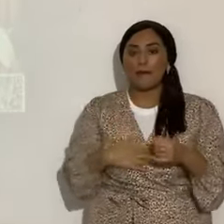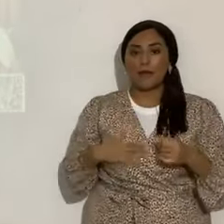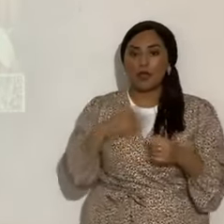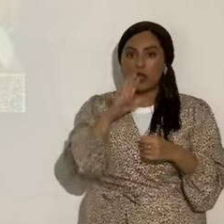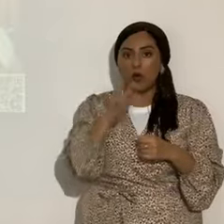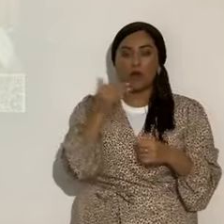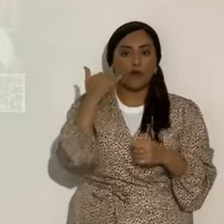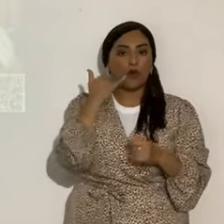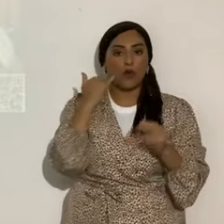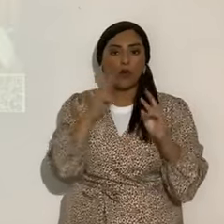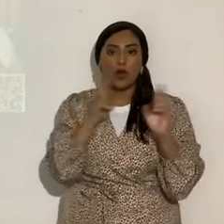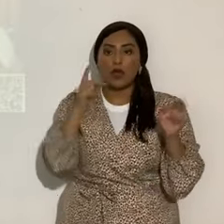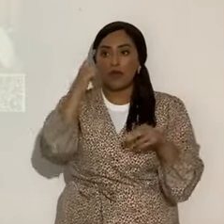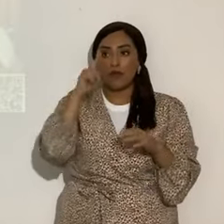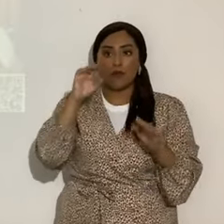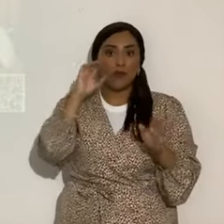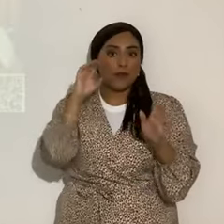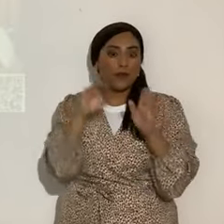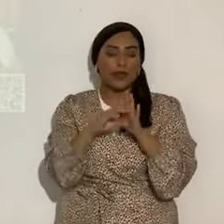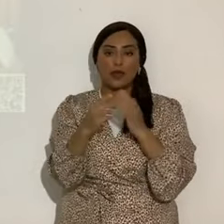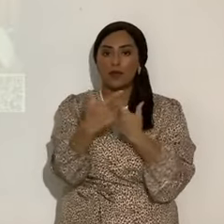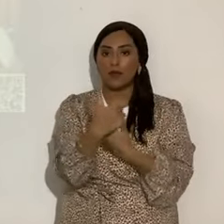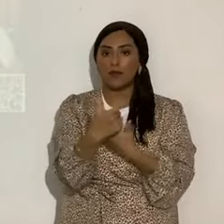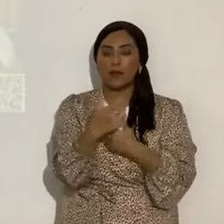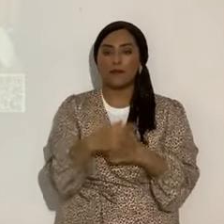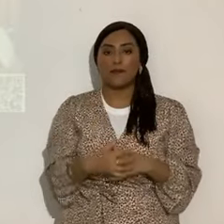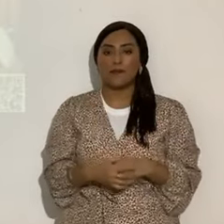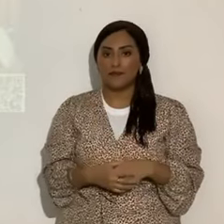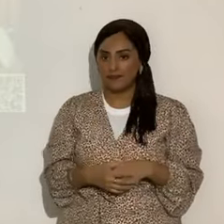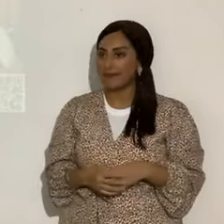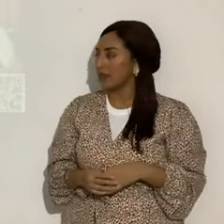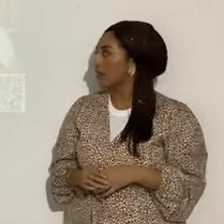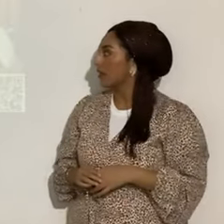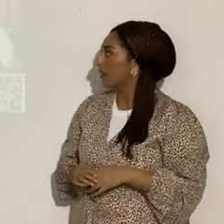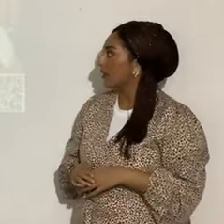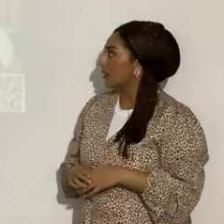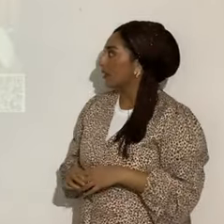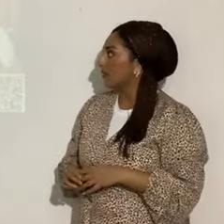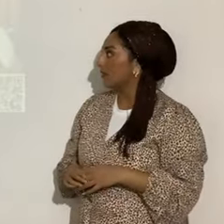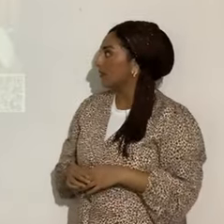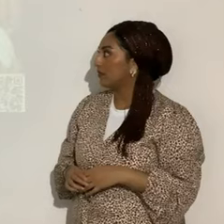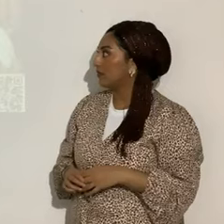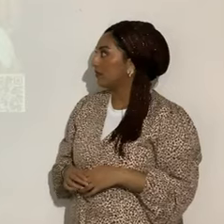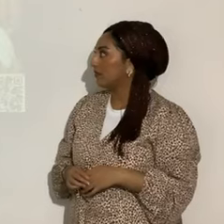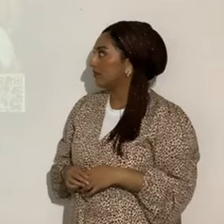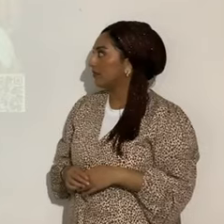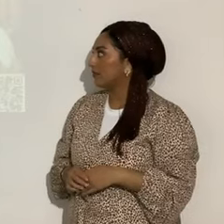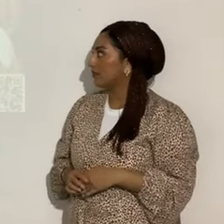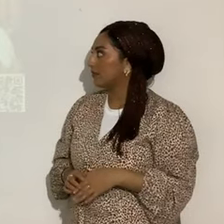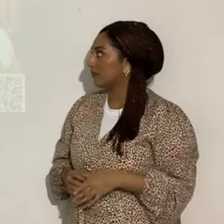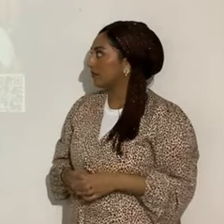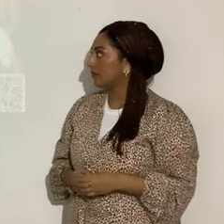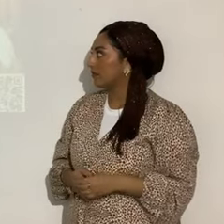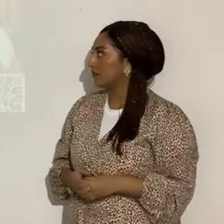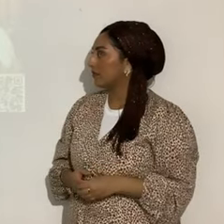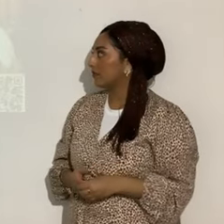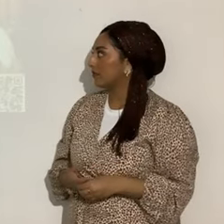preparado para tomar fotografía y filmar, ¿sí? Entonces, él, el